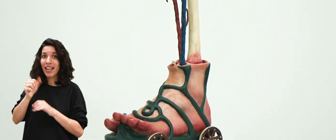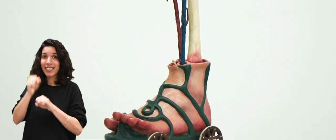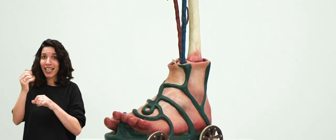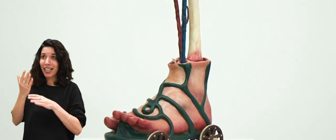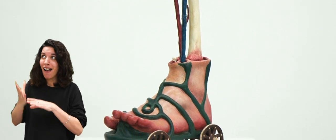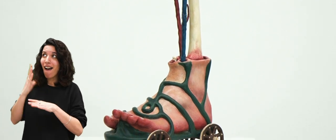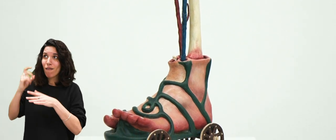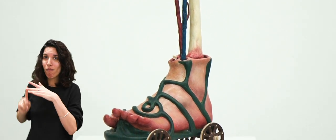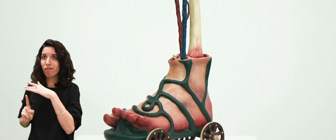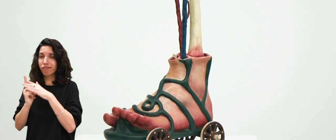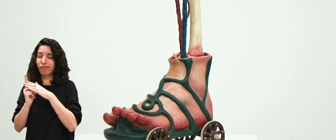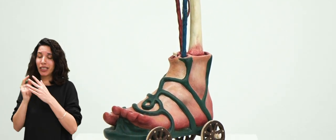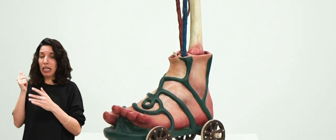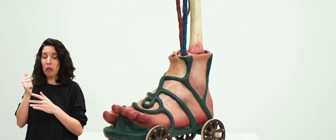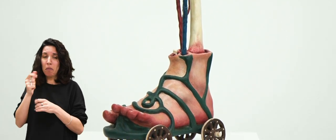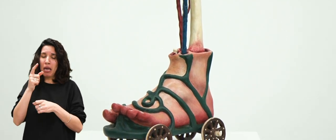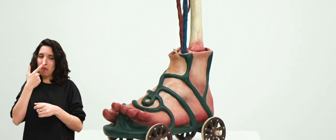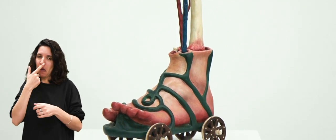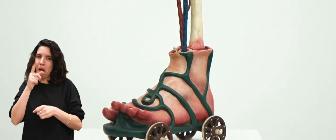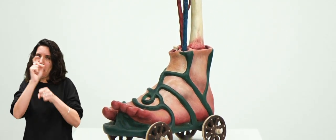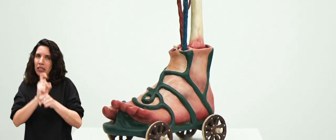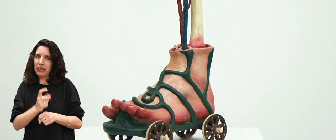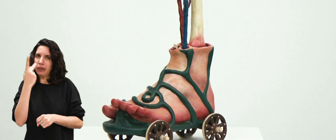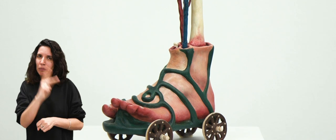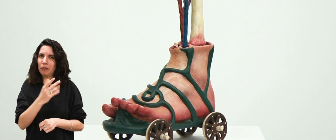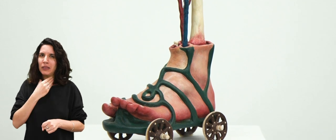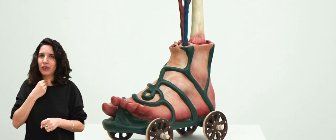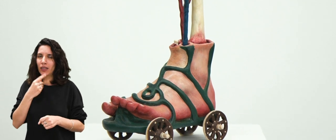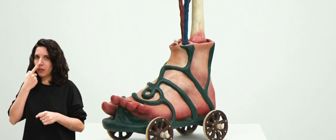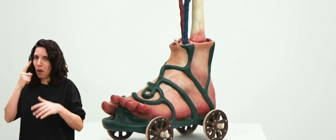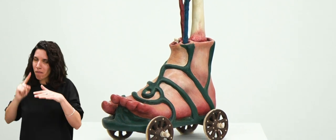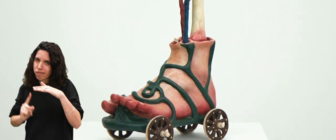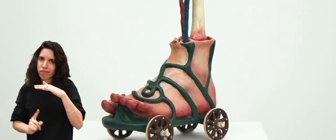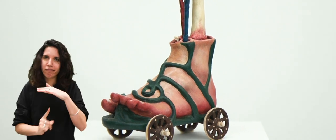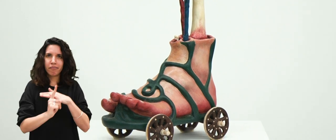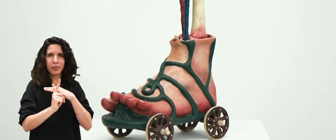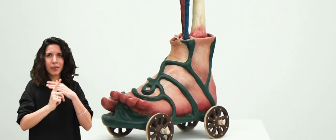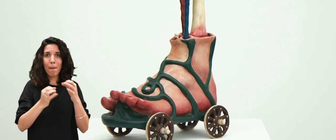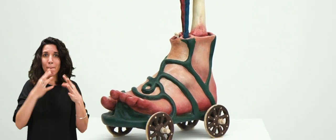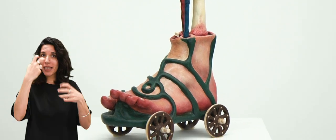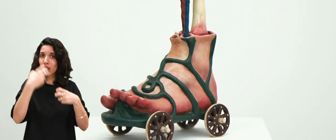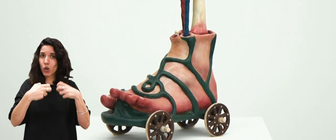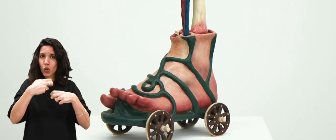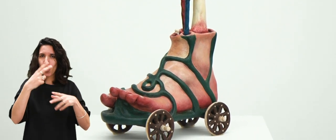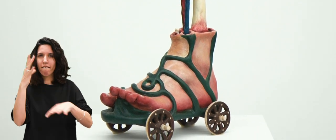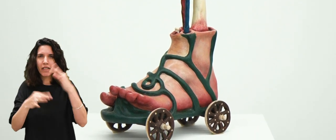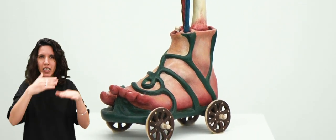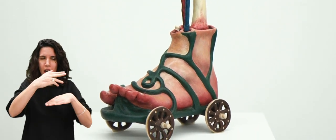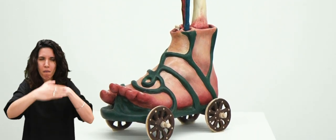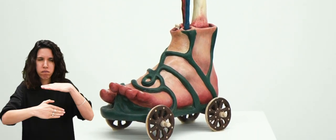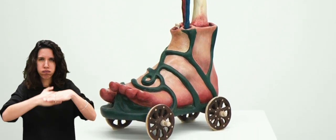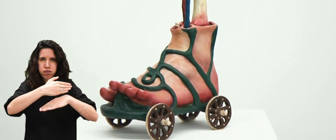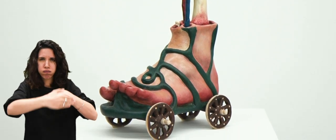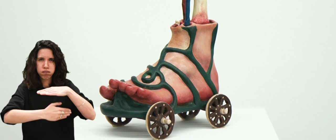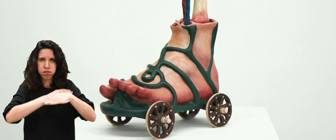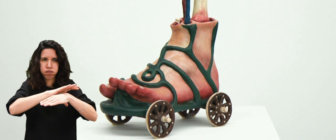aurait probablement désapprouvé de ses mœurs ou de sa sexualité, revient en possédant son pied par une sandale végétale, c'est la sandale que vous